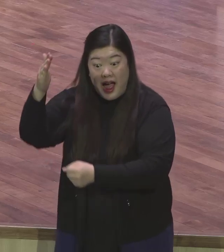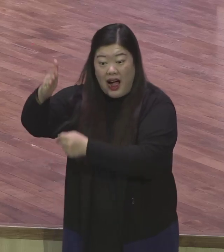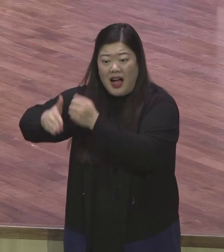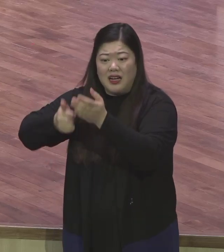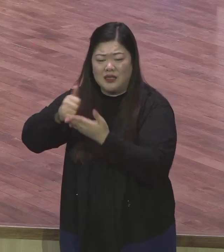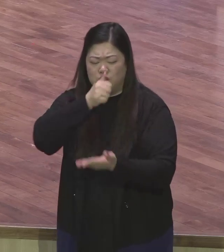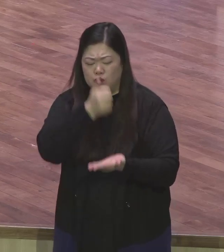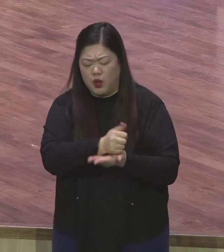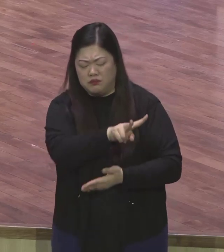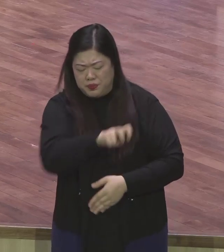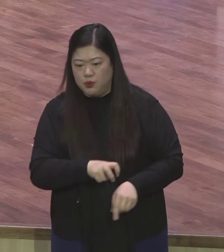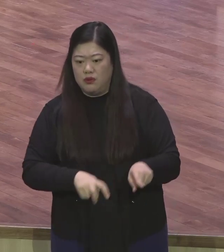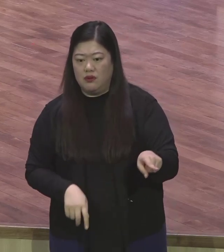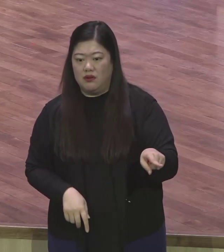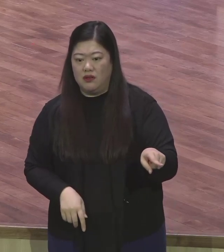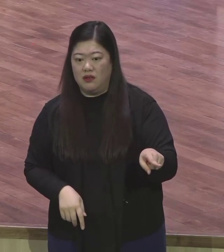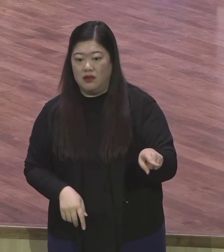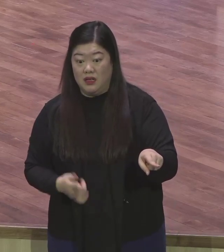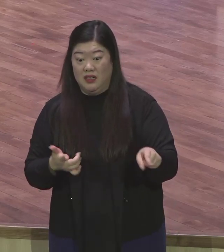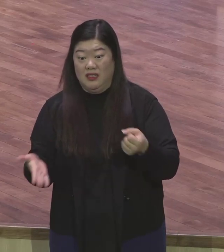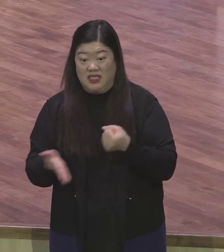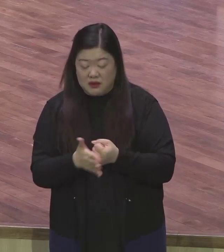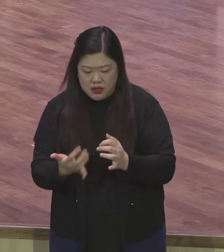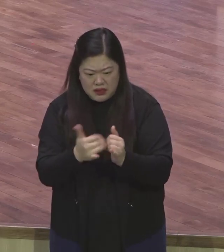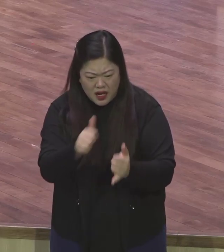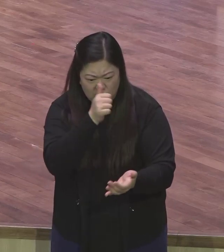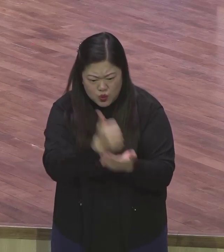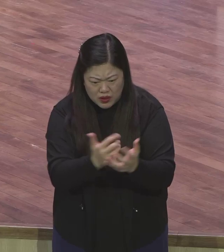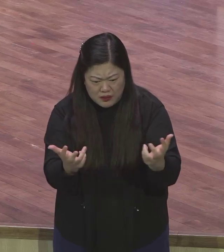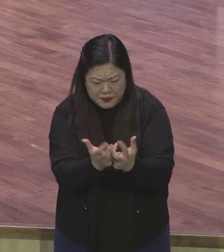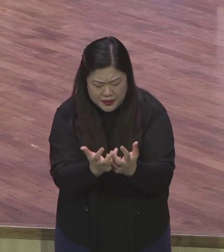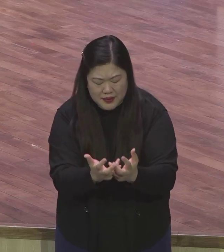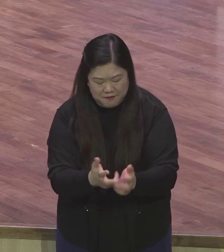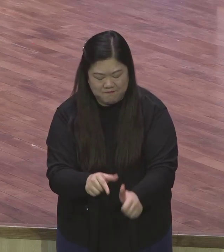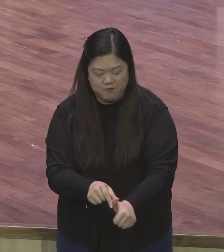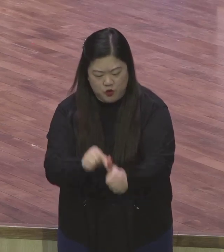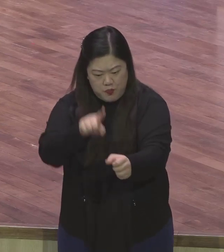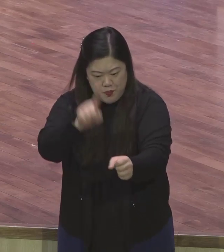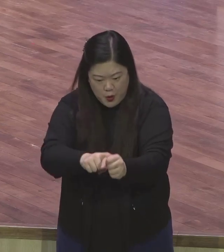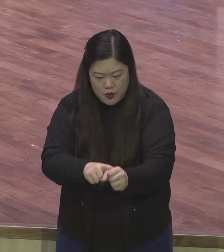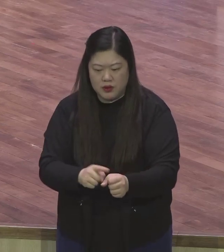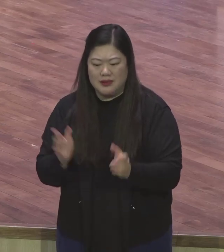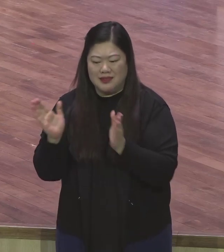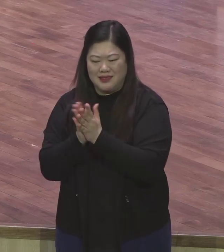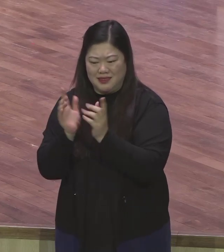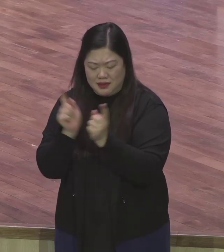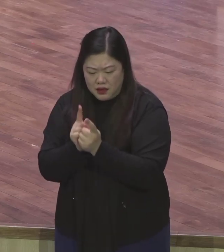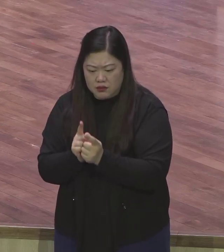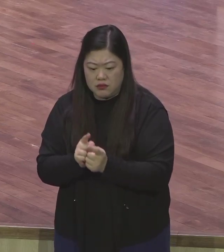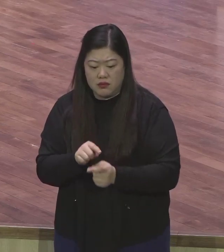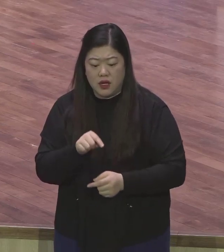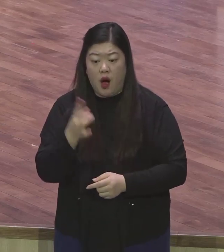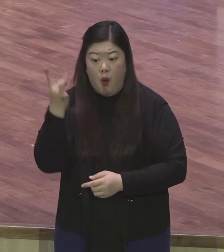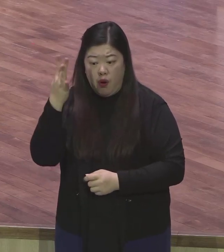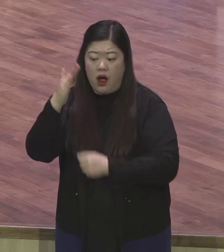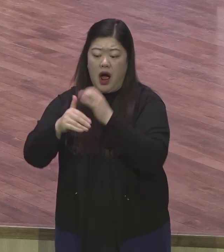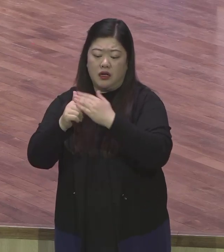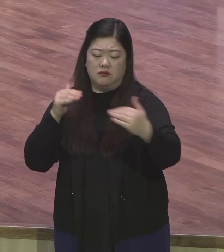창세기 3장에 빠져있는 인간을 구원하기 위해서 하나님이 떠나 제 가운데 사단 총두를 하면서 48종